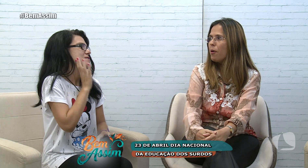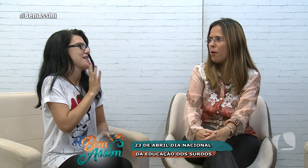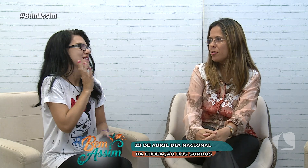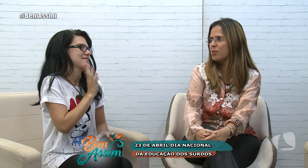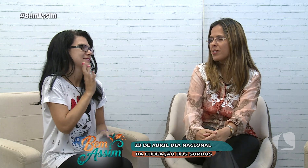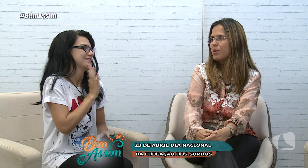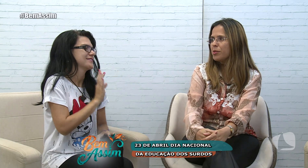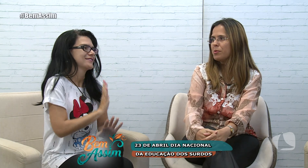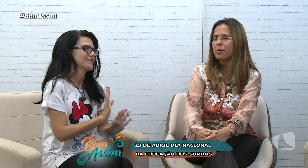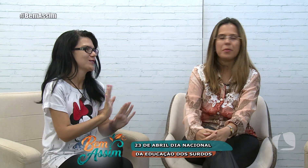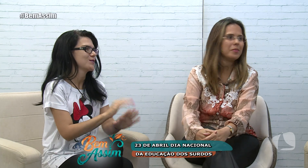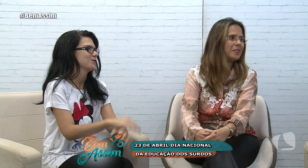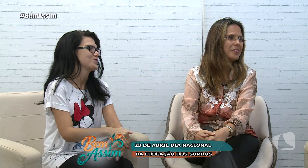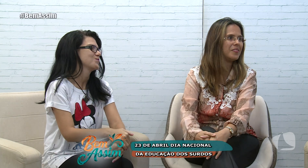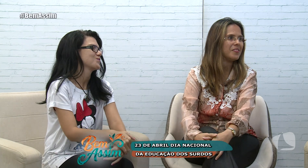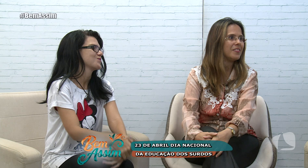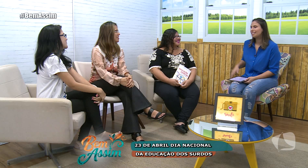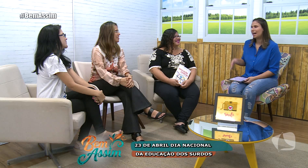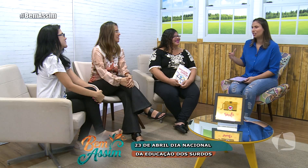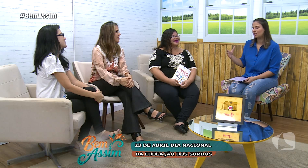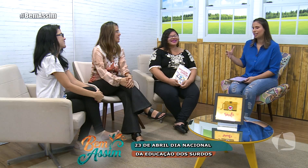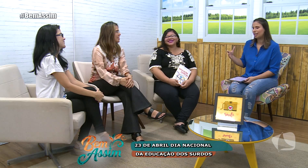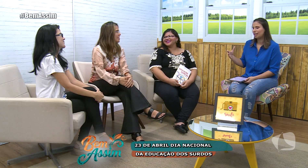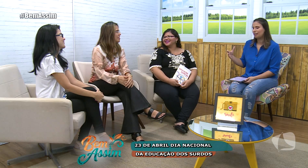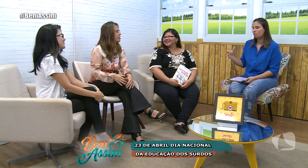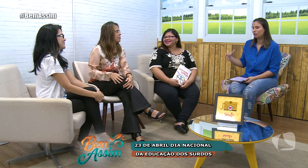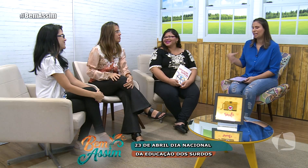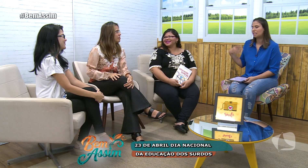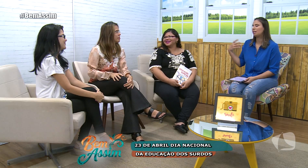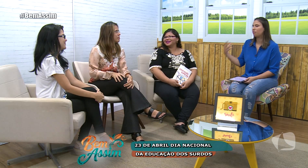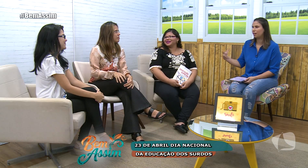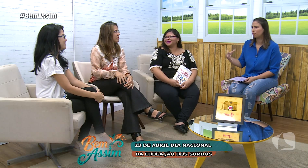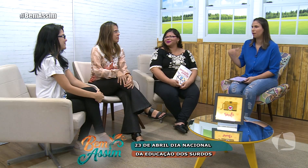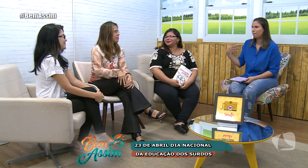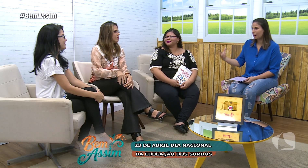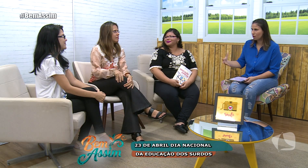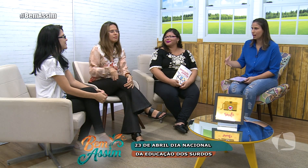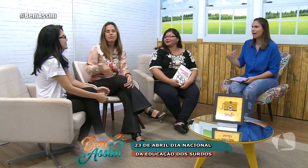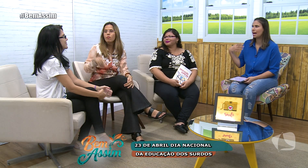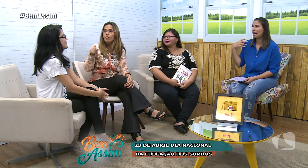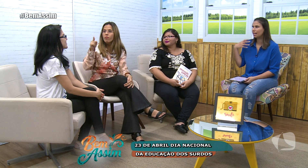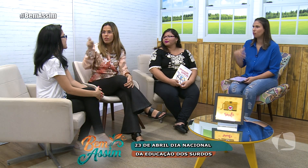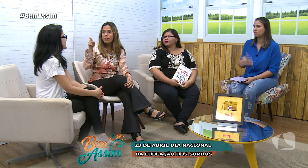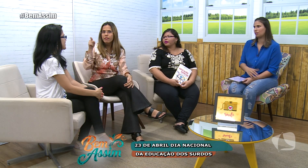gosto, isso é muito bom. E o que é que você acha que poderia ser feito para melhorar a inclusão?